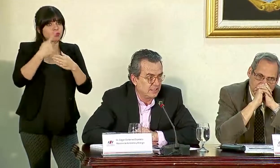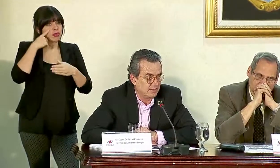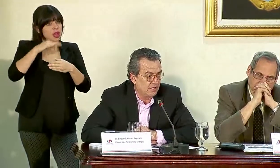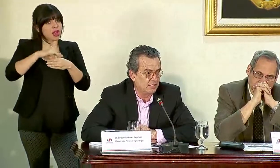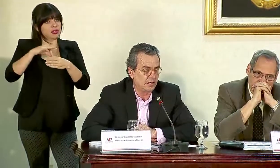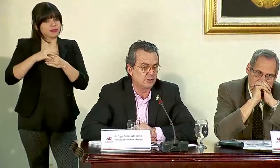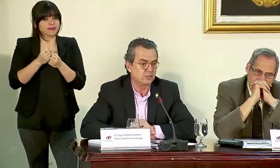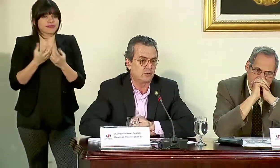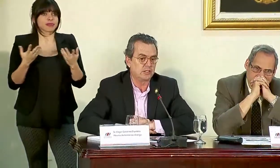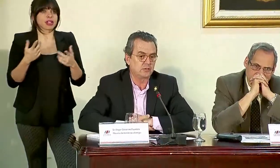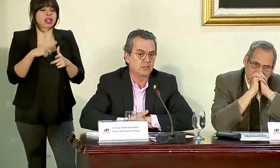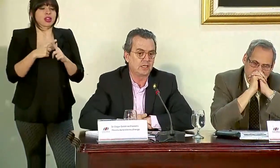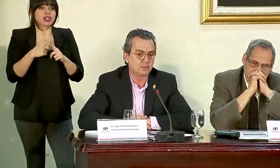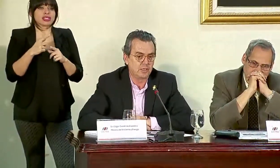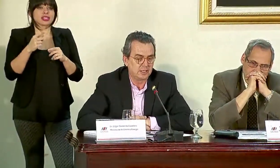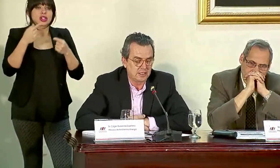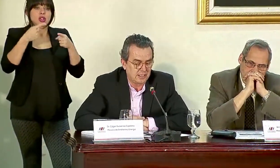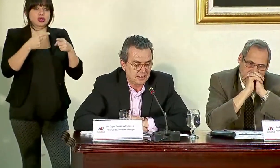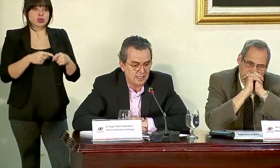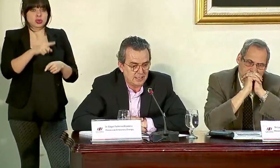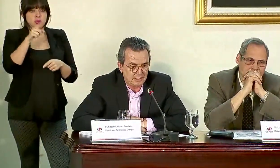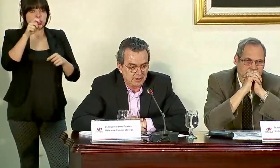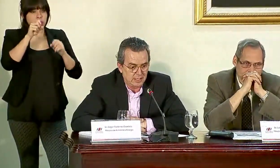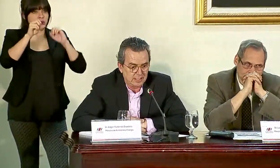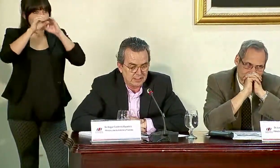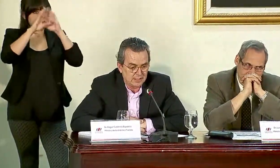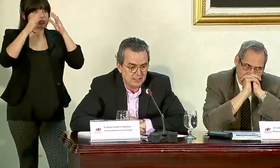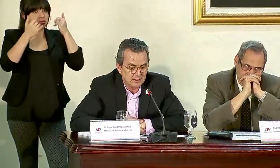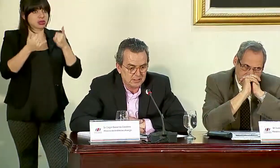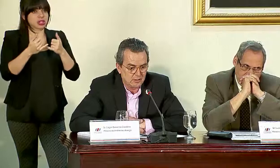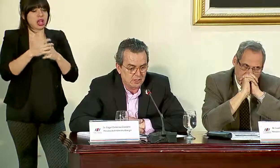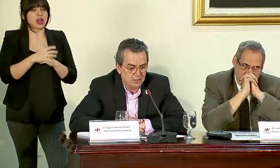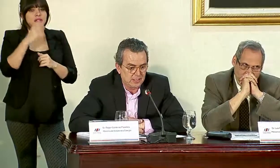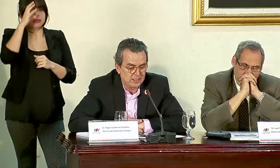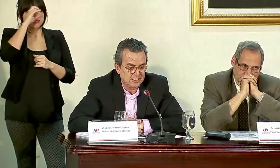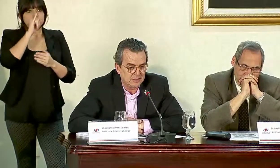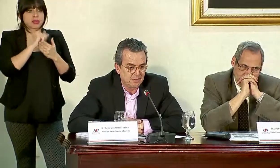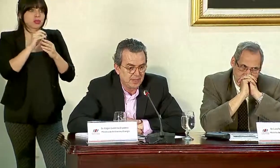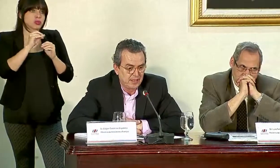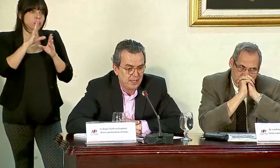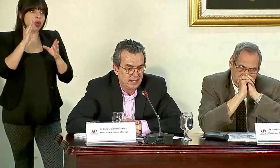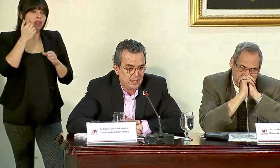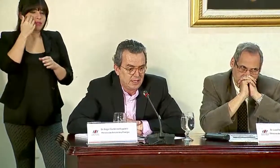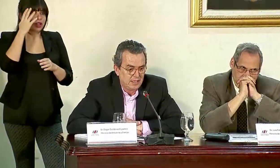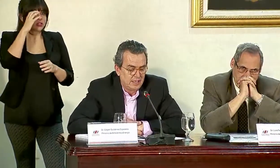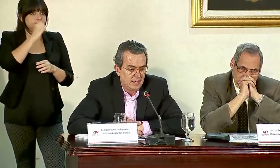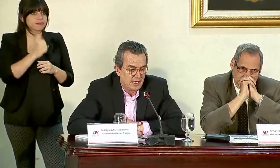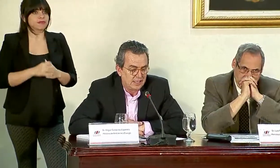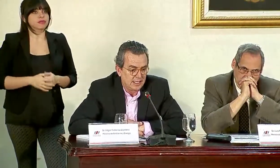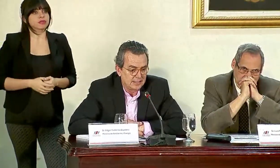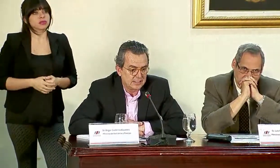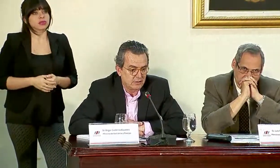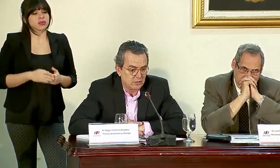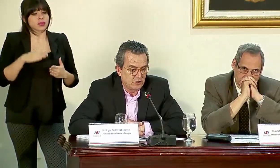en fin, etcétera. Las consecuencias ustedes las pueden tener ya y adivinarlas y son evidentes. Ante esta situación